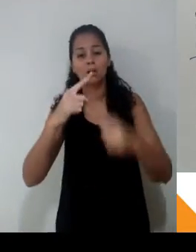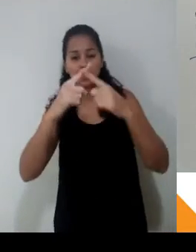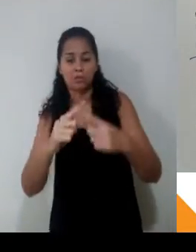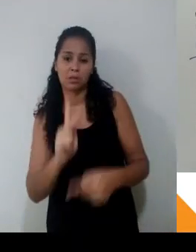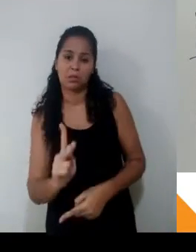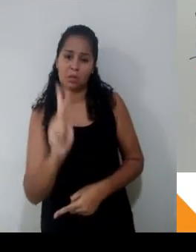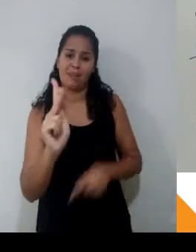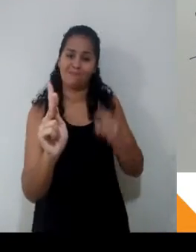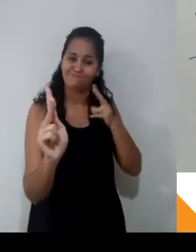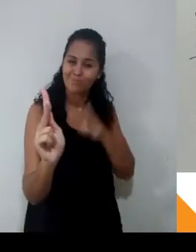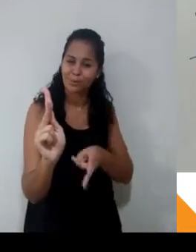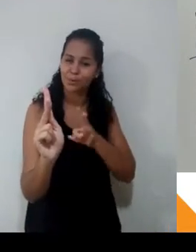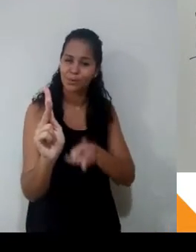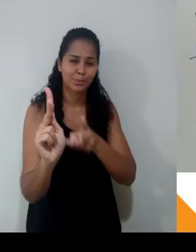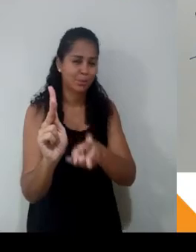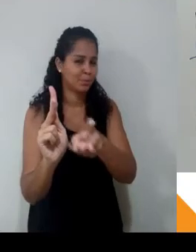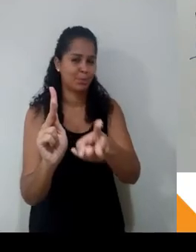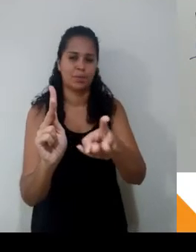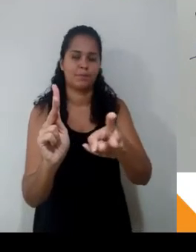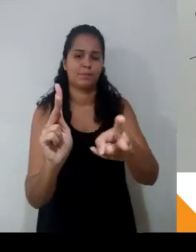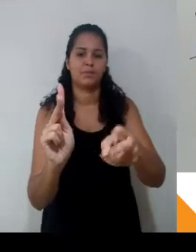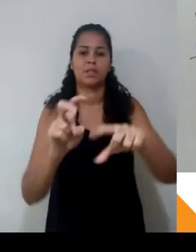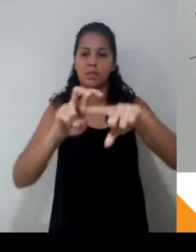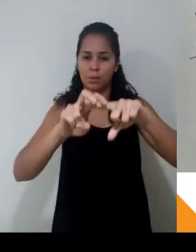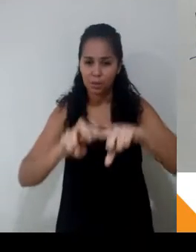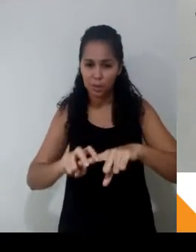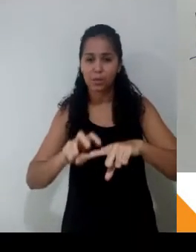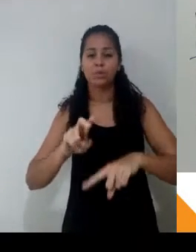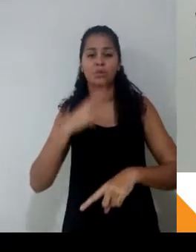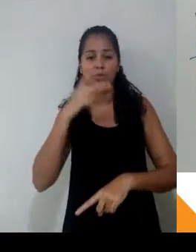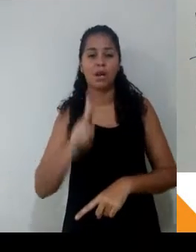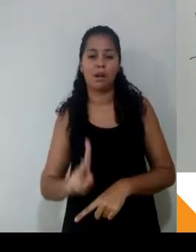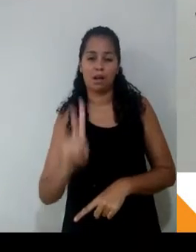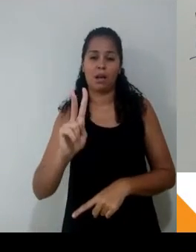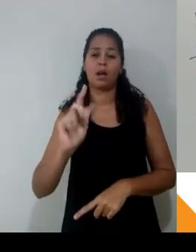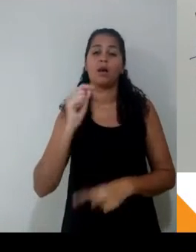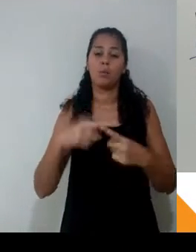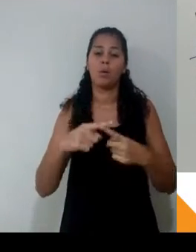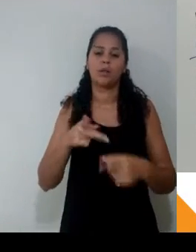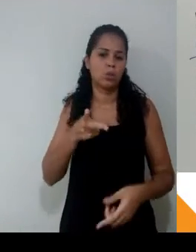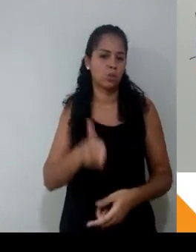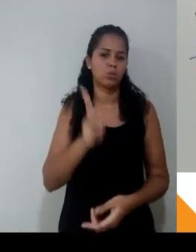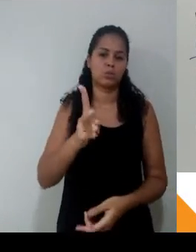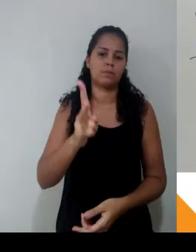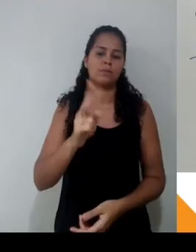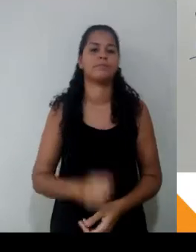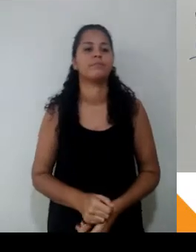distância, esse K é o número de máquinas e produção. Quanto maior o número de máquinas que eu tenho na minha empresa, a produção dessa